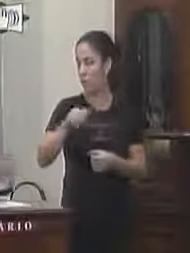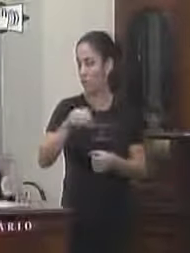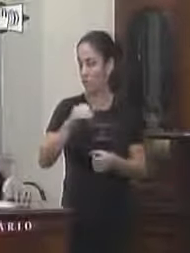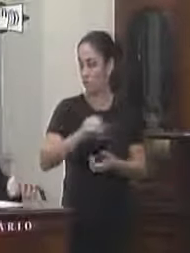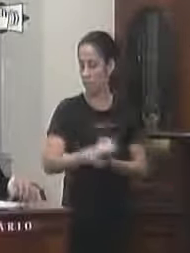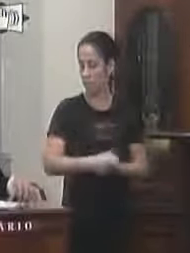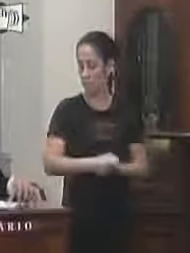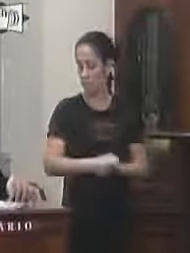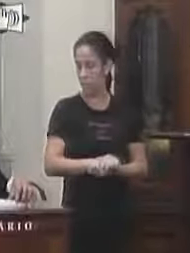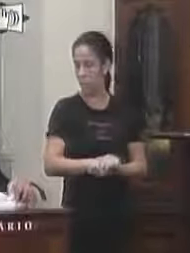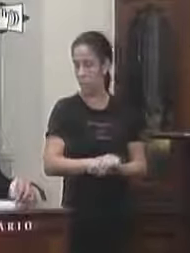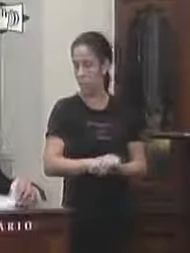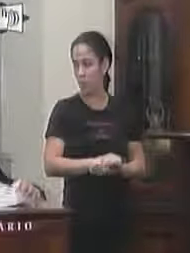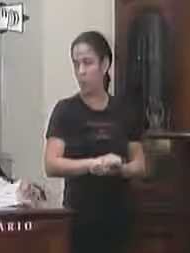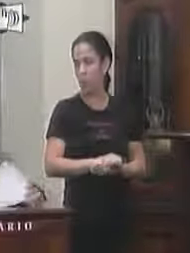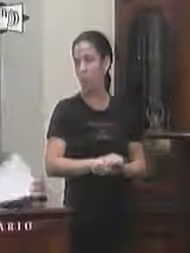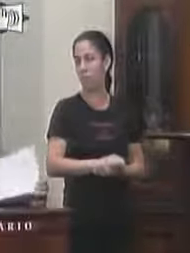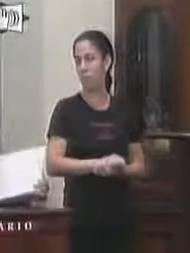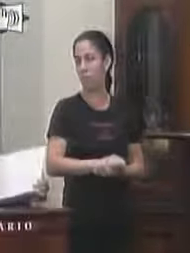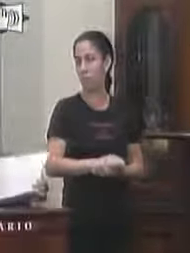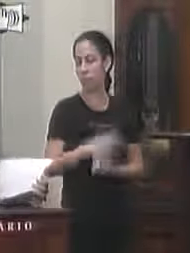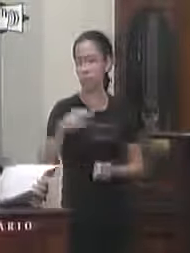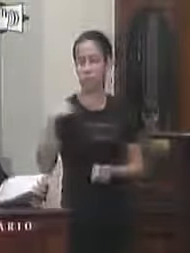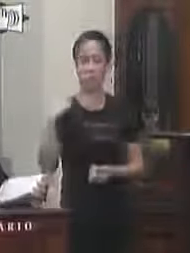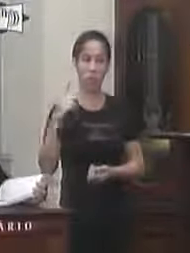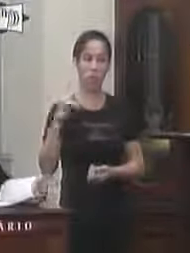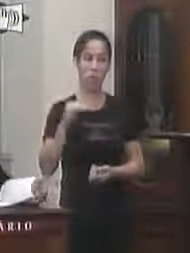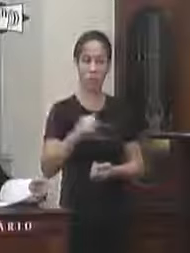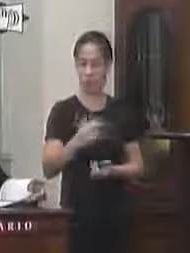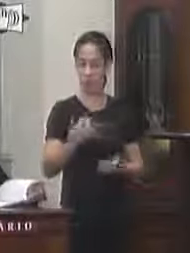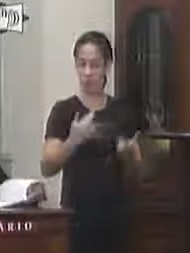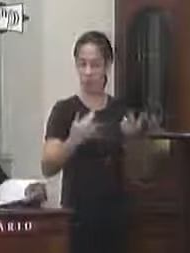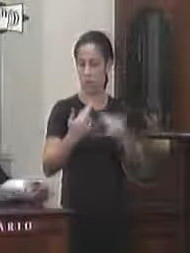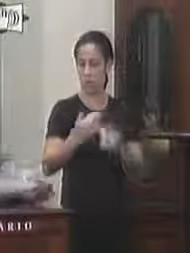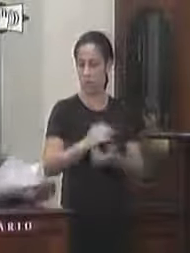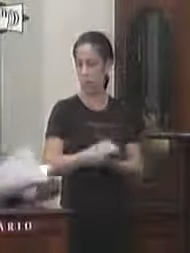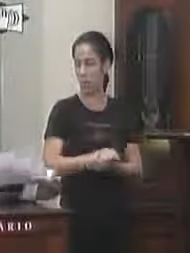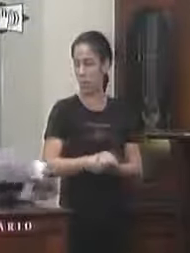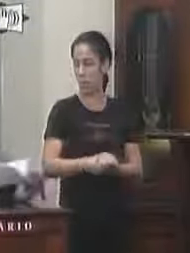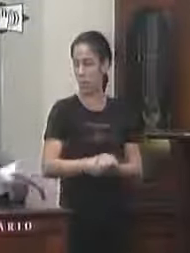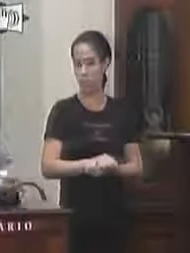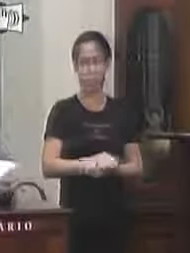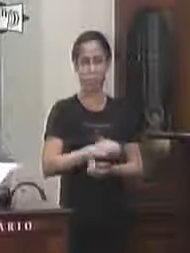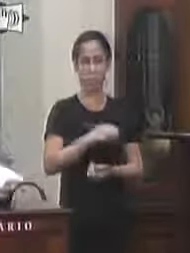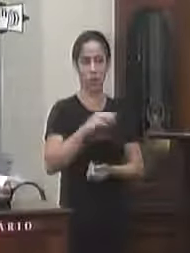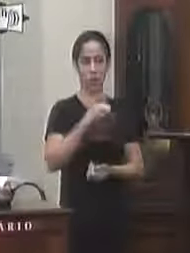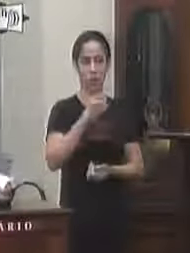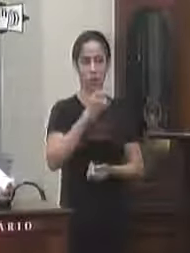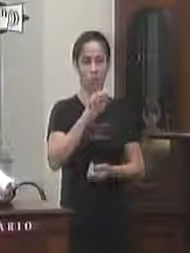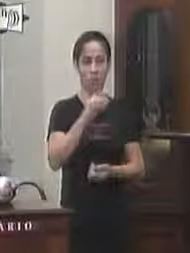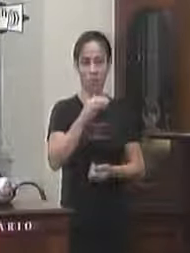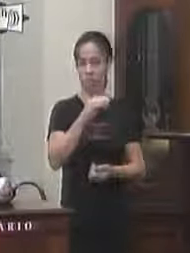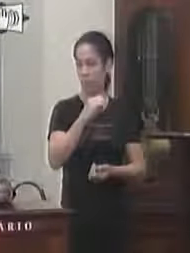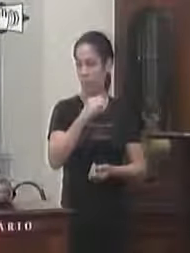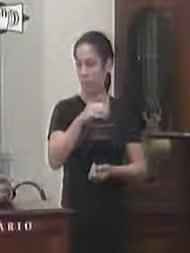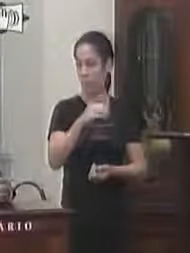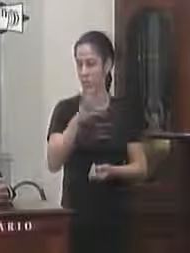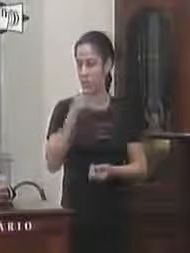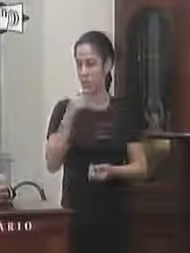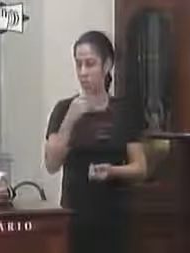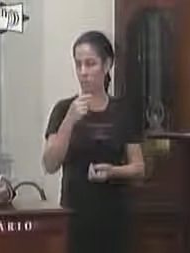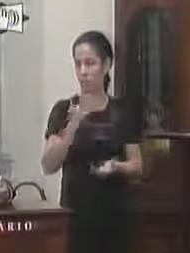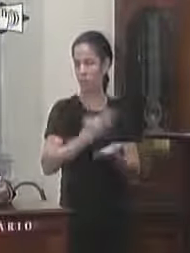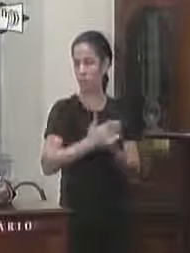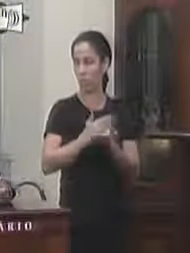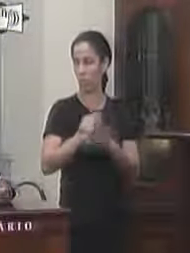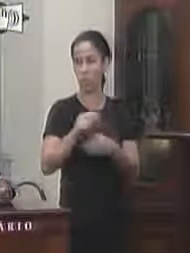vereadora Michele vereador David também tem aqui a questão da escola Teucino toda a questão da tomada